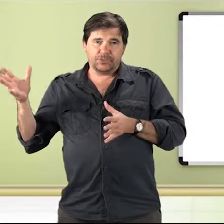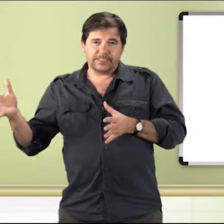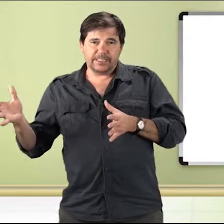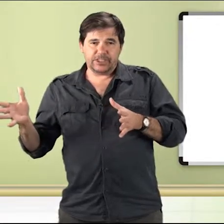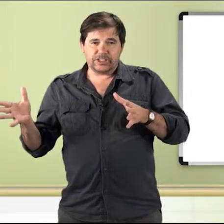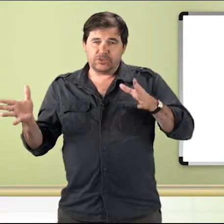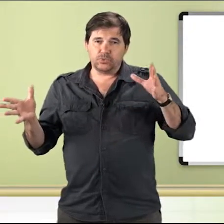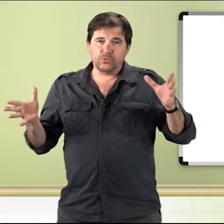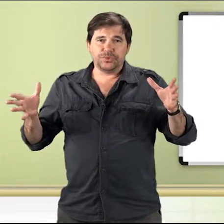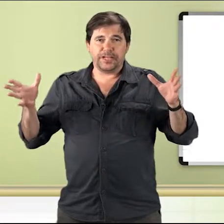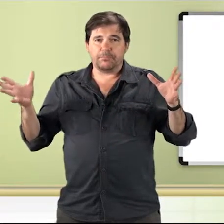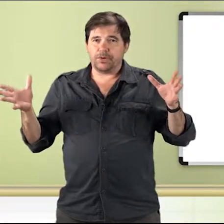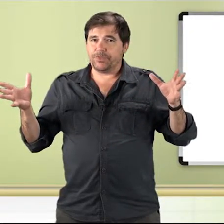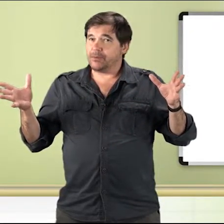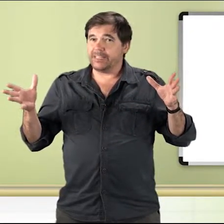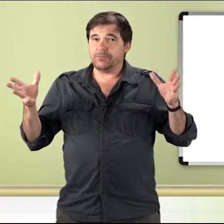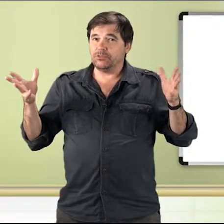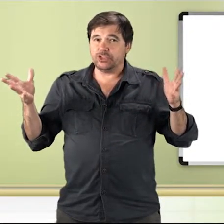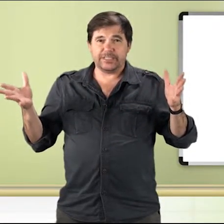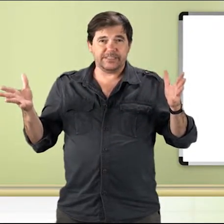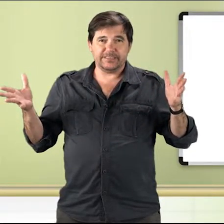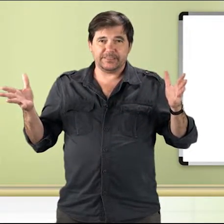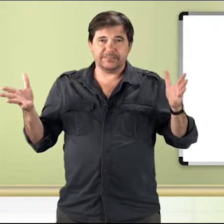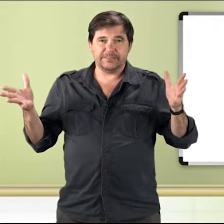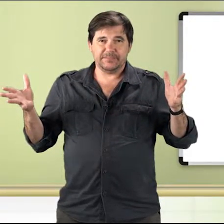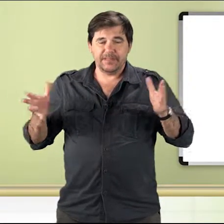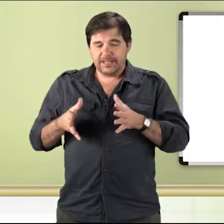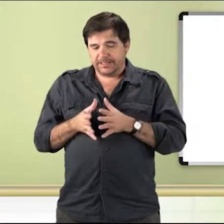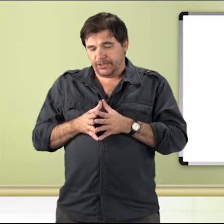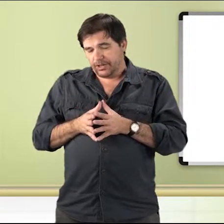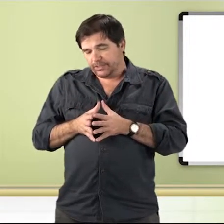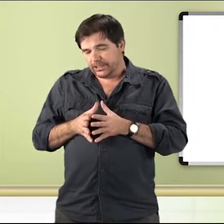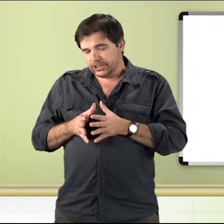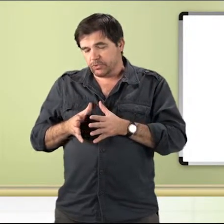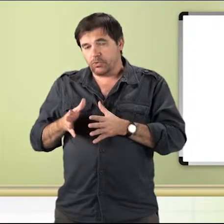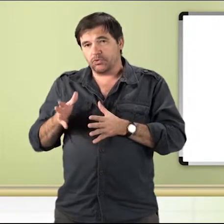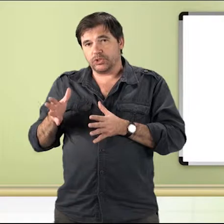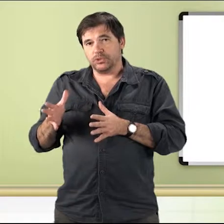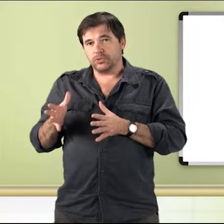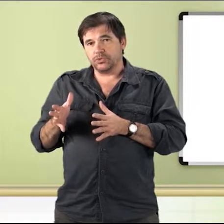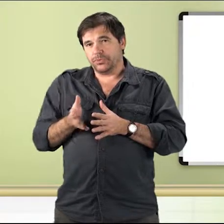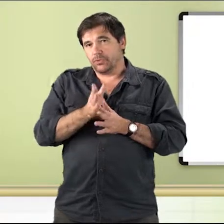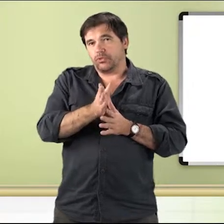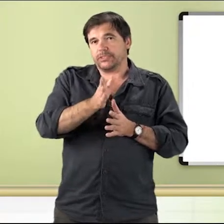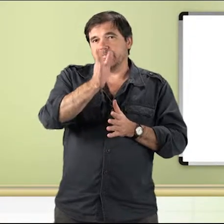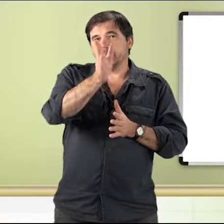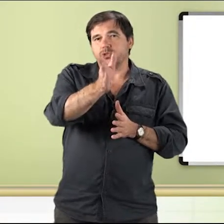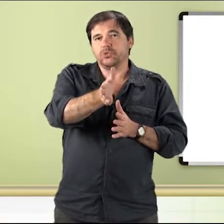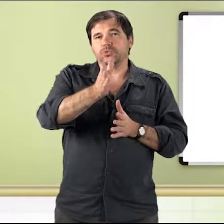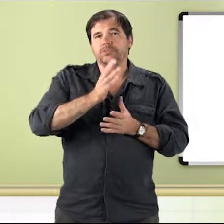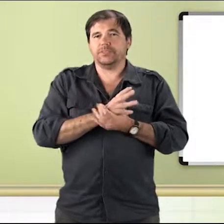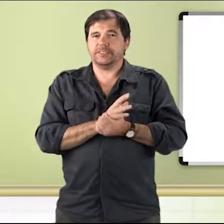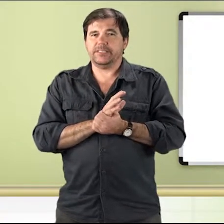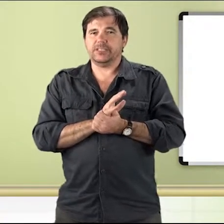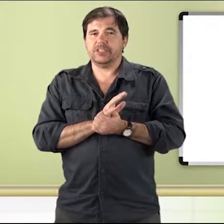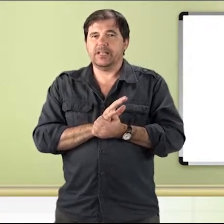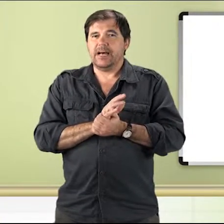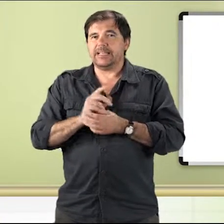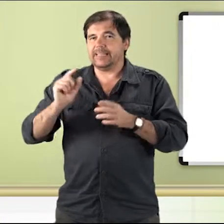vocês tenham dúvida na prova, porque a matéria é muito extensa. Então, na que vocês estão com algum tipo de dúvida, o conceito ajuda vocês até